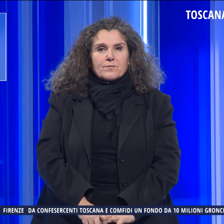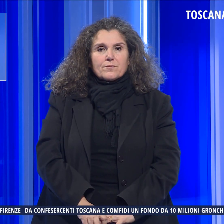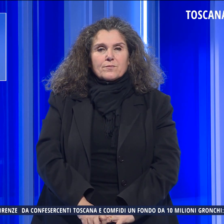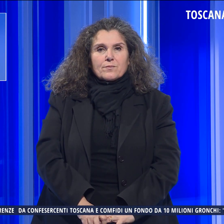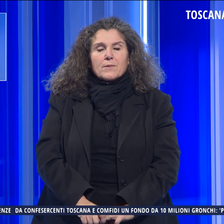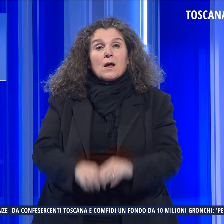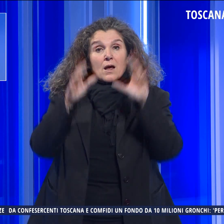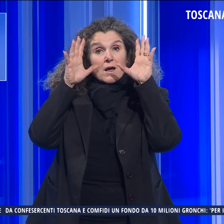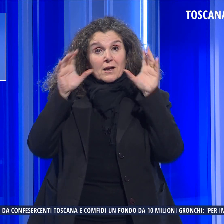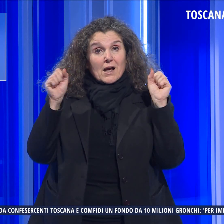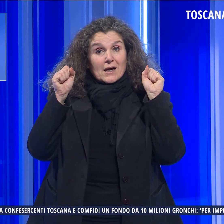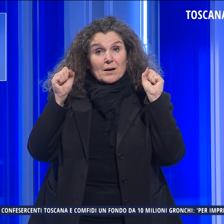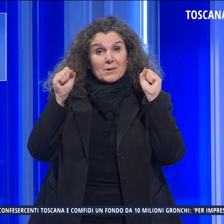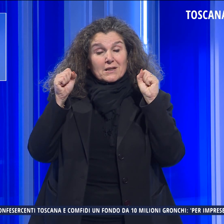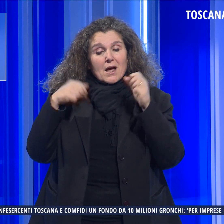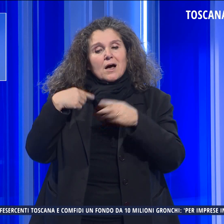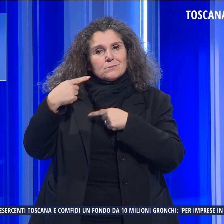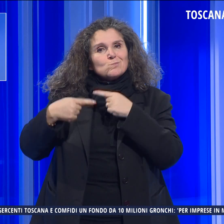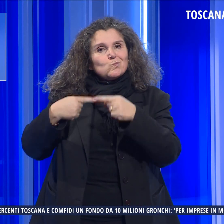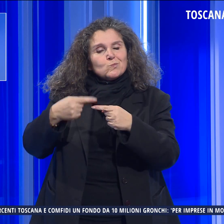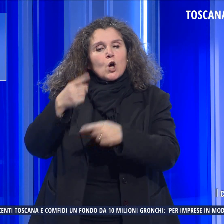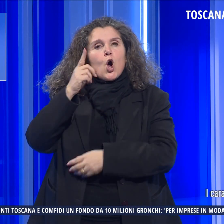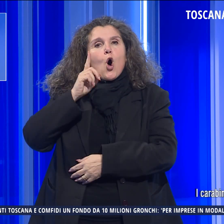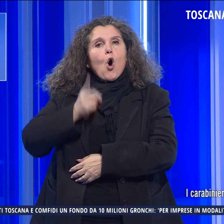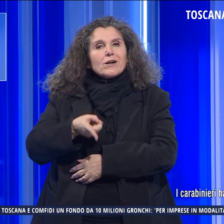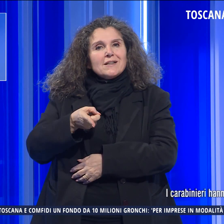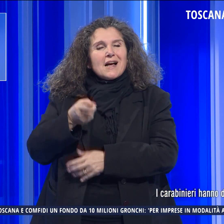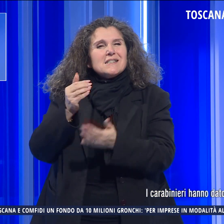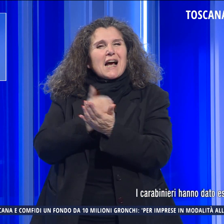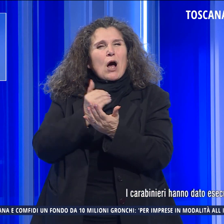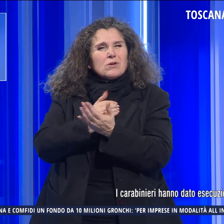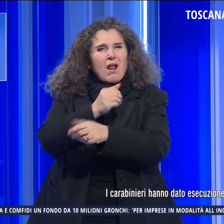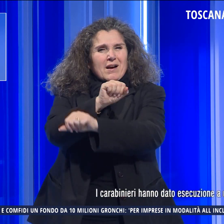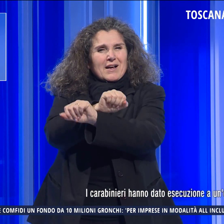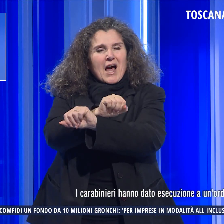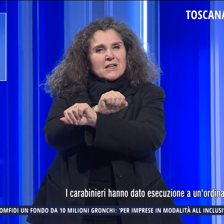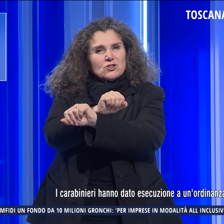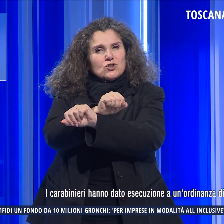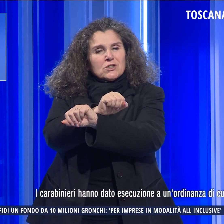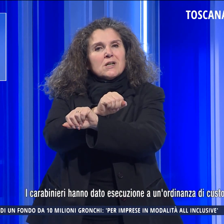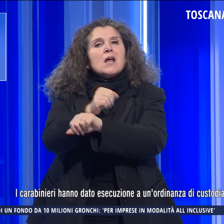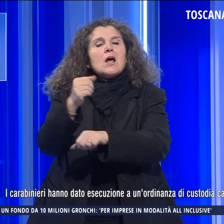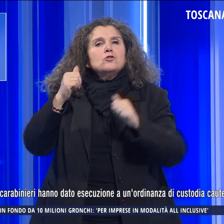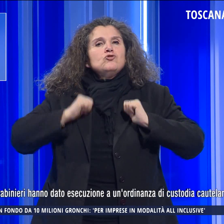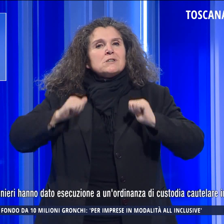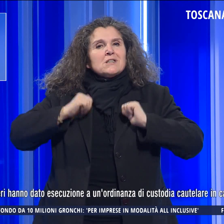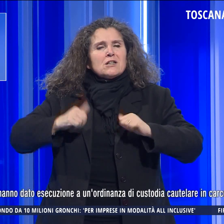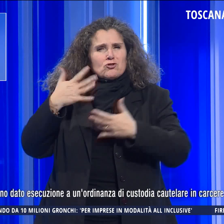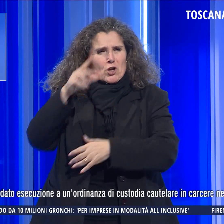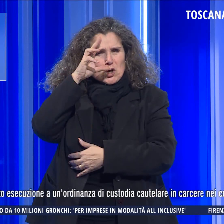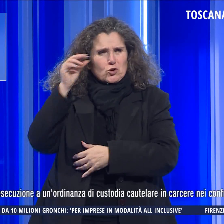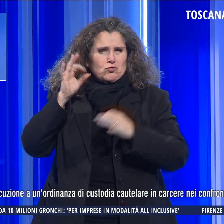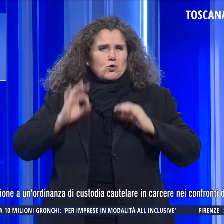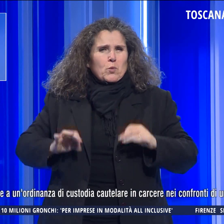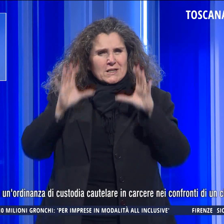I carabinieri hanno dato esecuzione a un'ordinanza di custodia cautelare in carcere nei confronti di un cittadino già noto alle forze